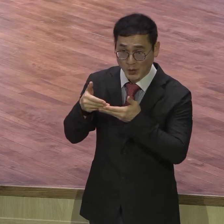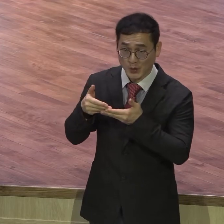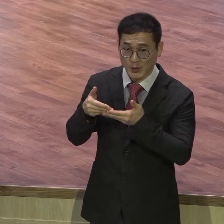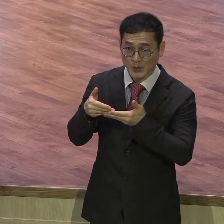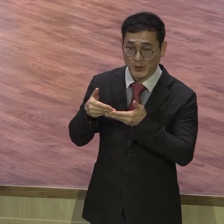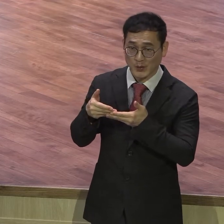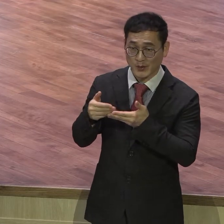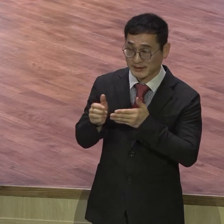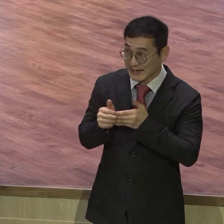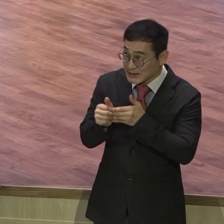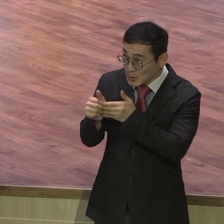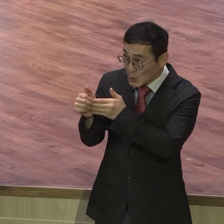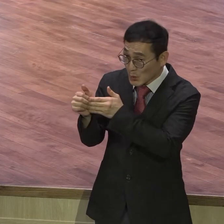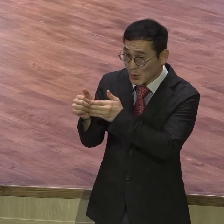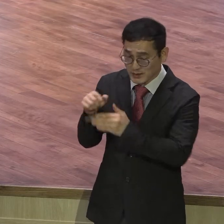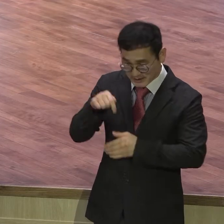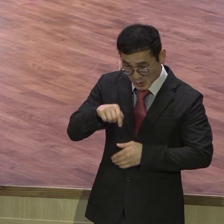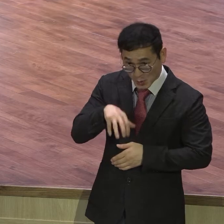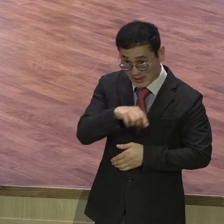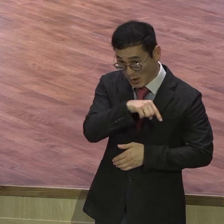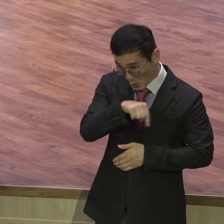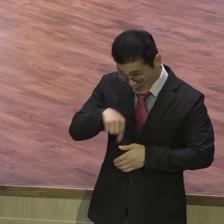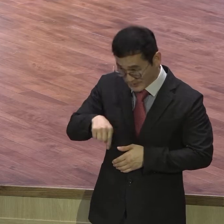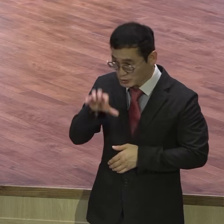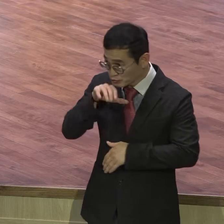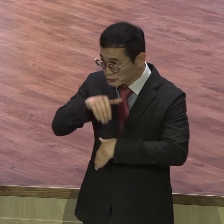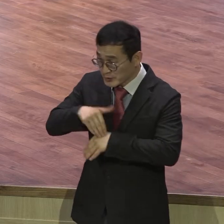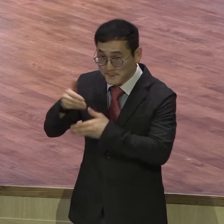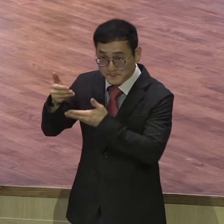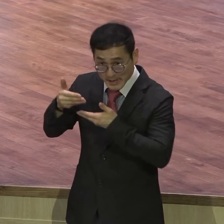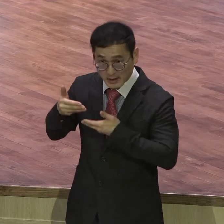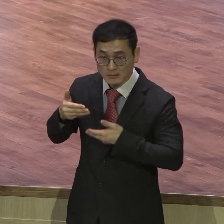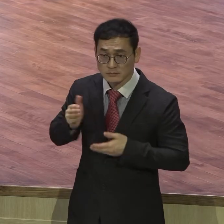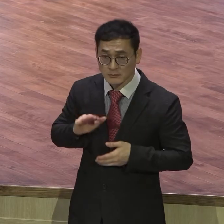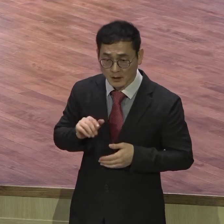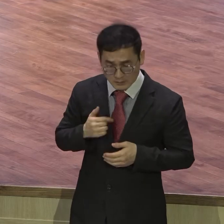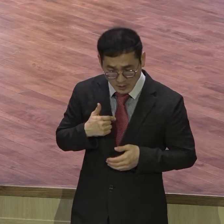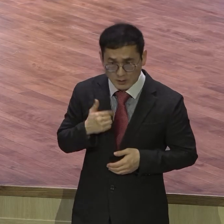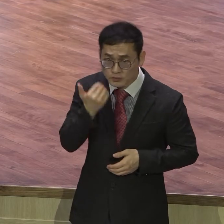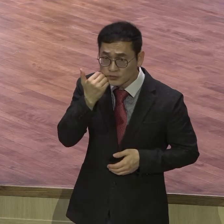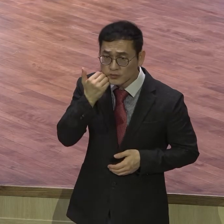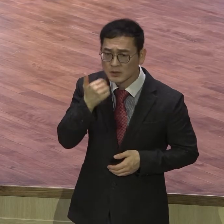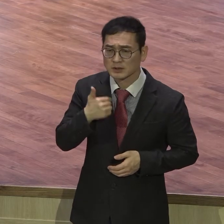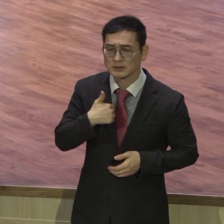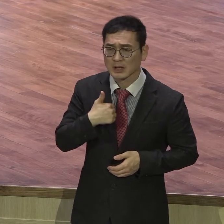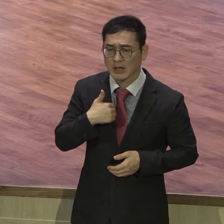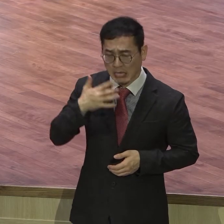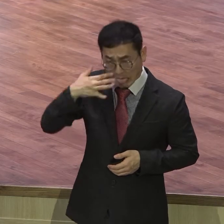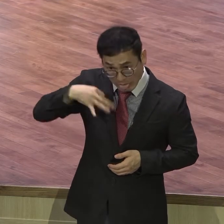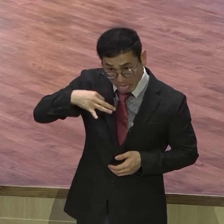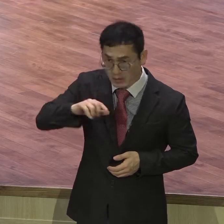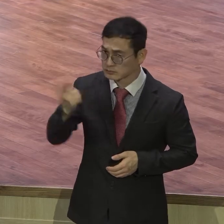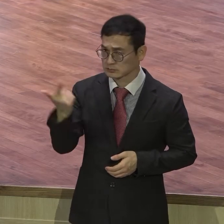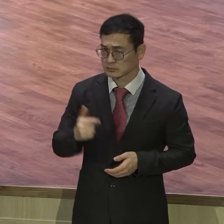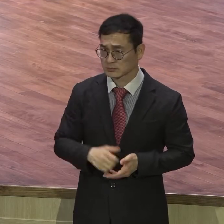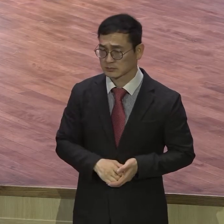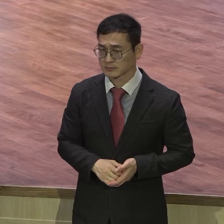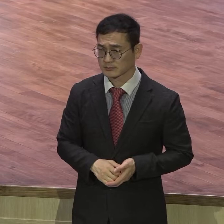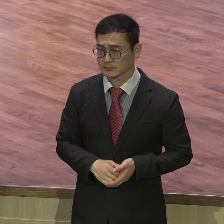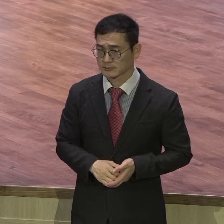의작이 있는 교회와서 훈련받게 하시는데 내가 누구요 어마어마한 존재가 아니면 여기 나올 수 없어요 이걸 알아야 되는데